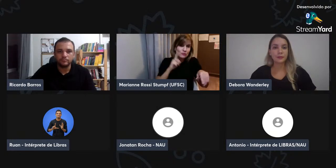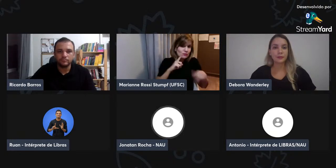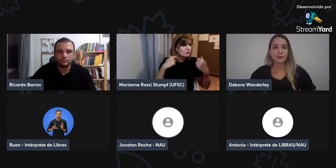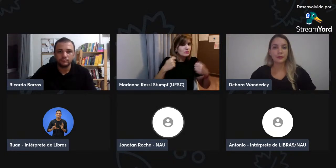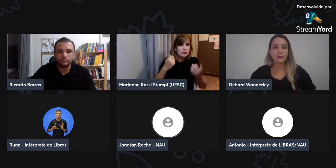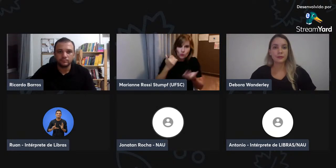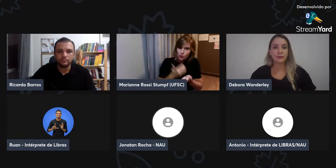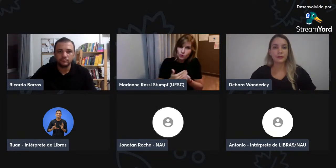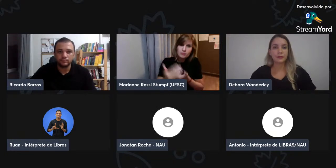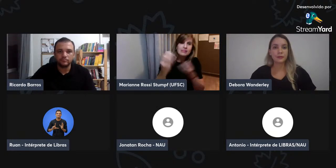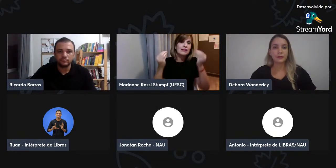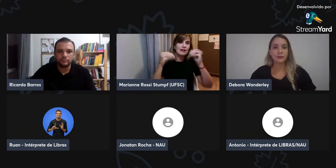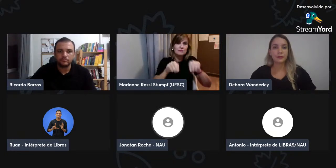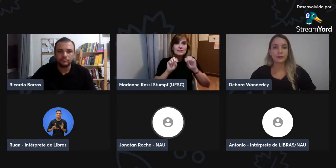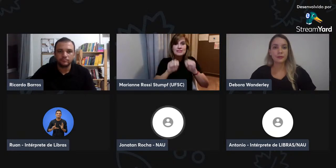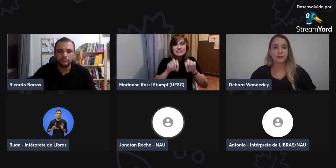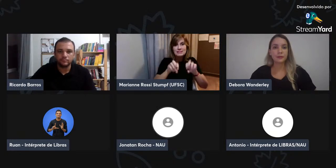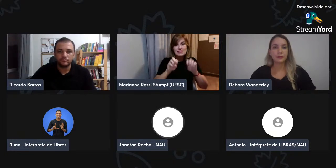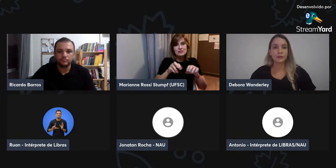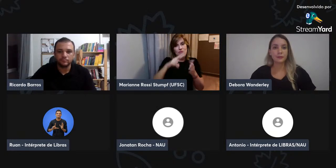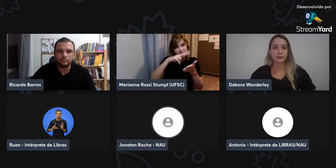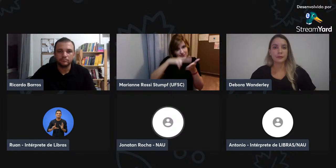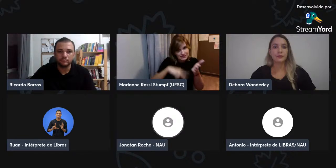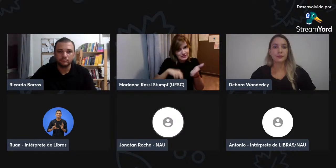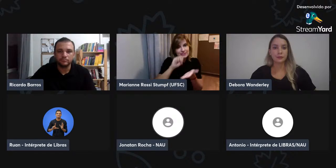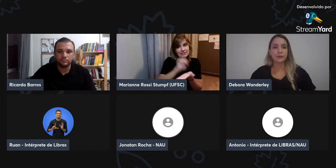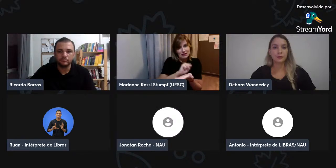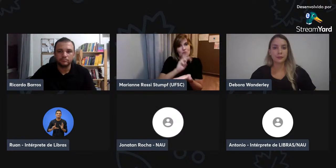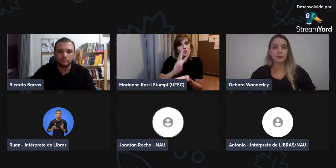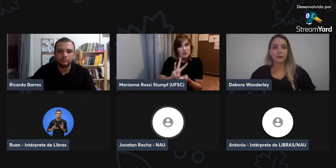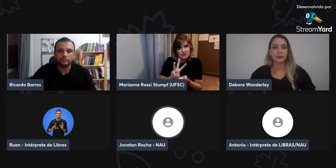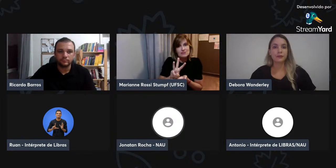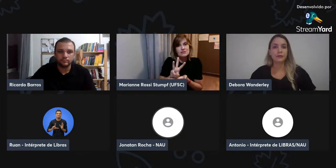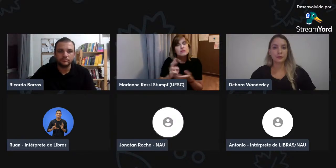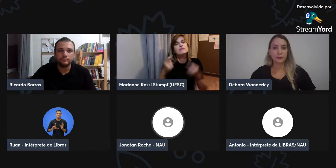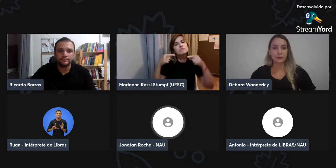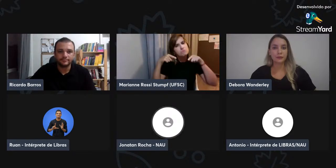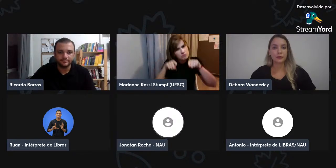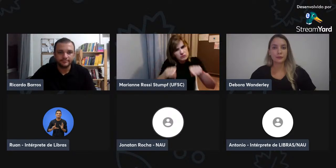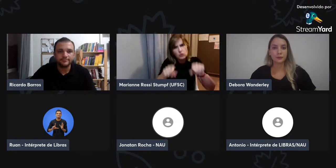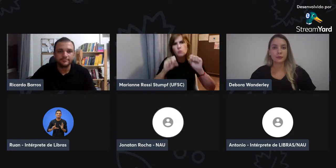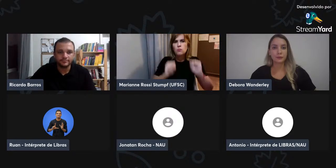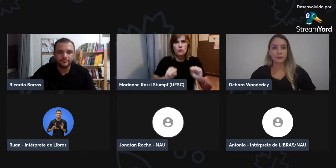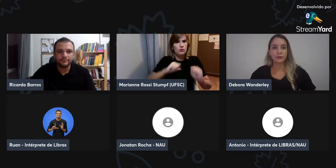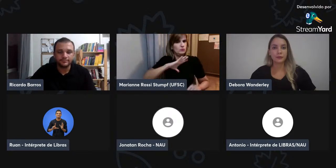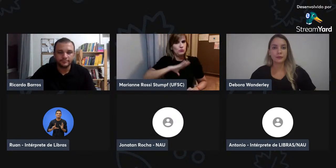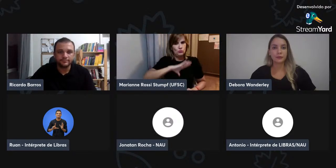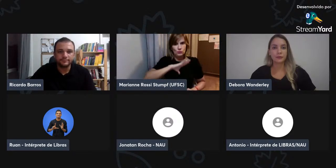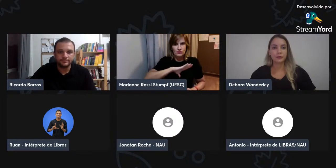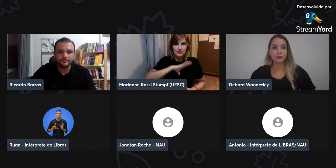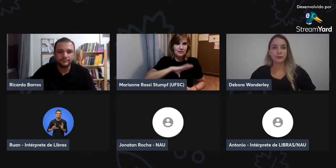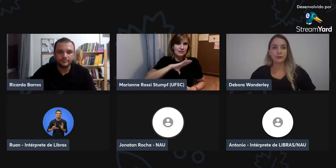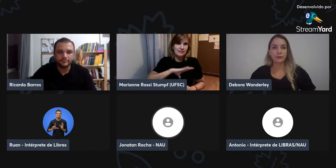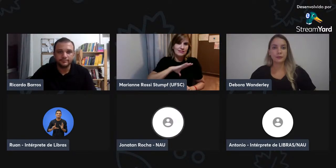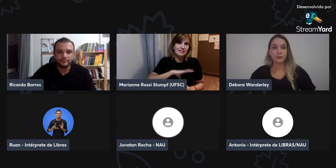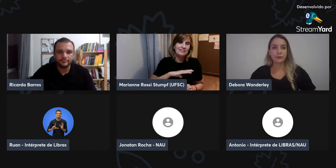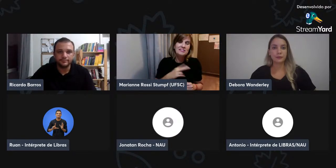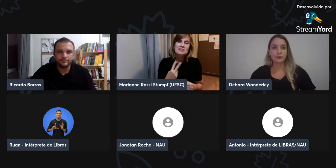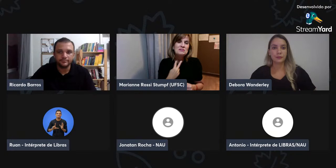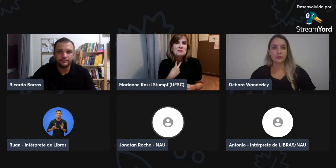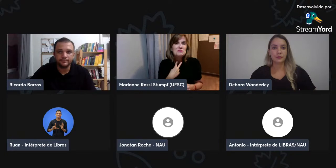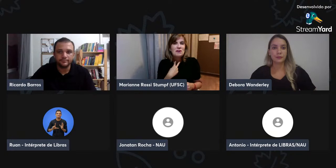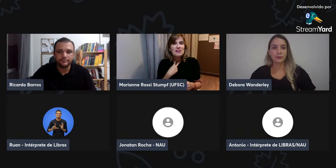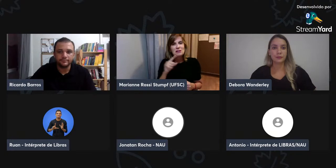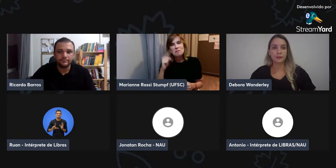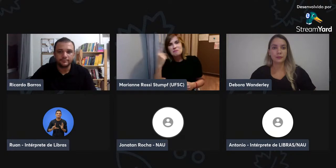acreditamos que os surdos, crianças, eles precisam ter o contato com a escrita de sinais, com o comitante,